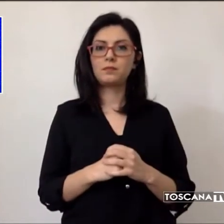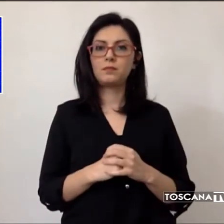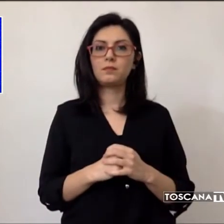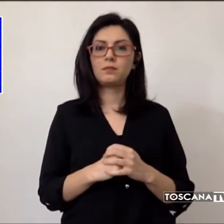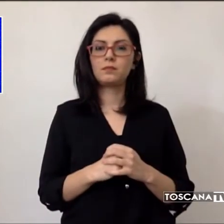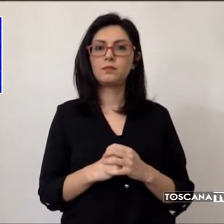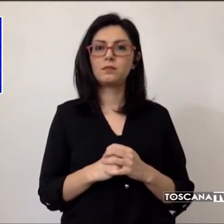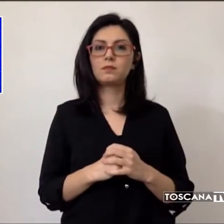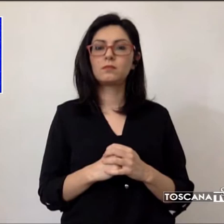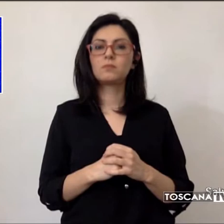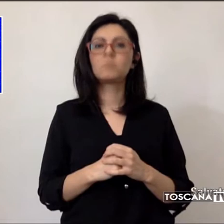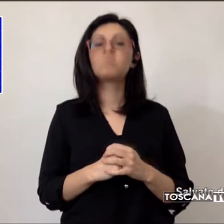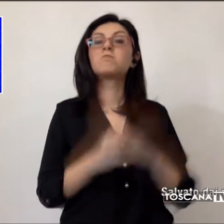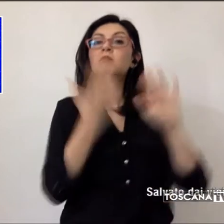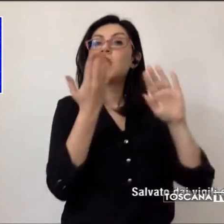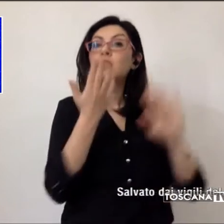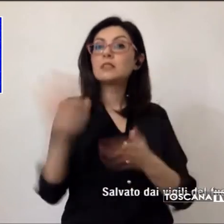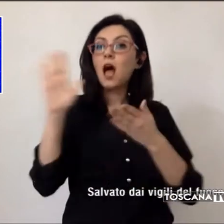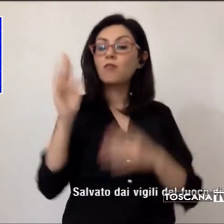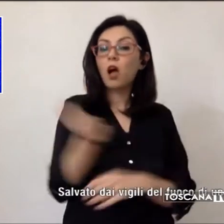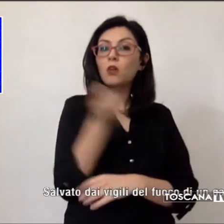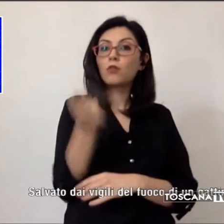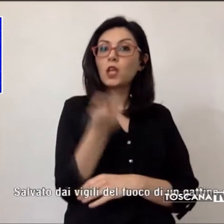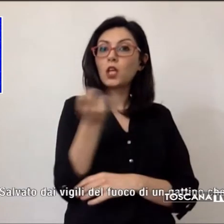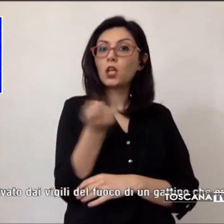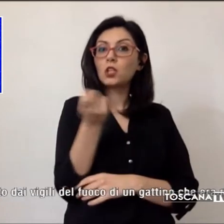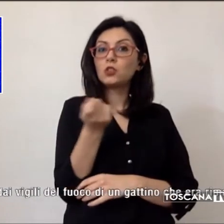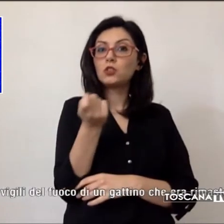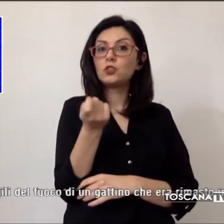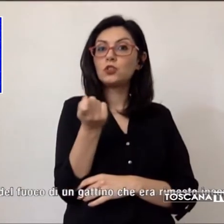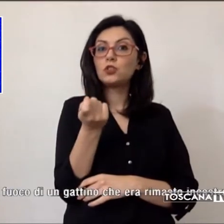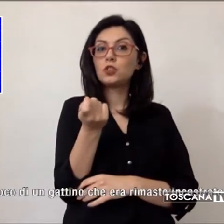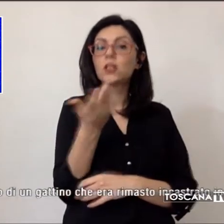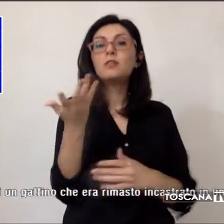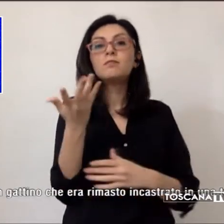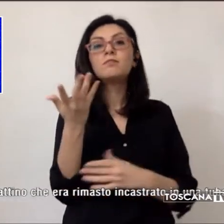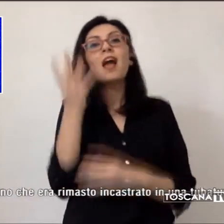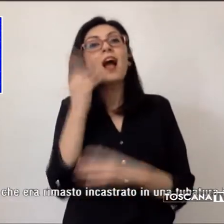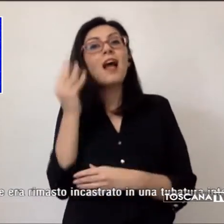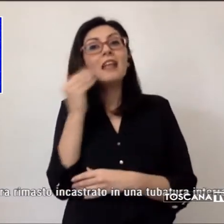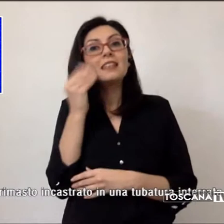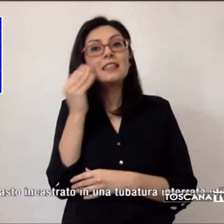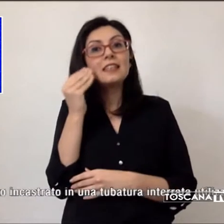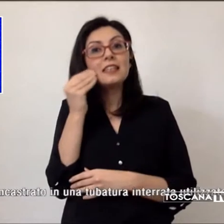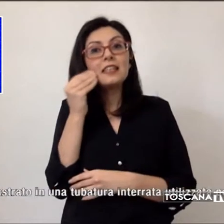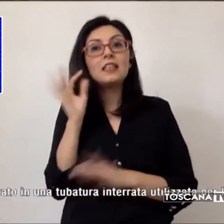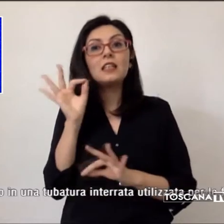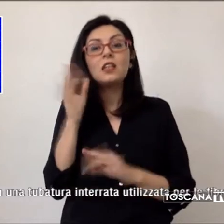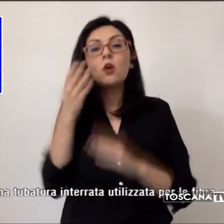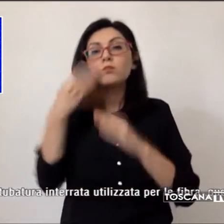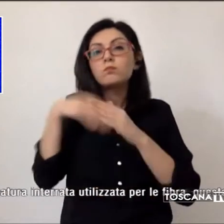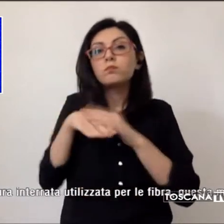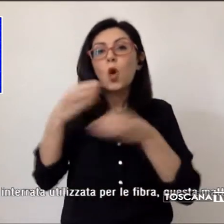Salvato dai vigili del fuoco un gattino che era rimasto incastrato in una tubatura